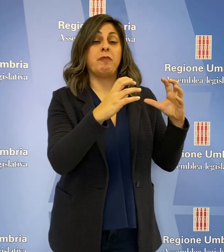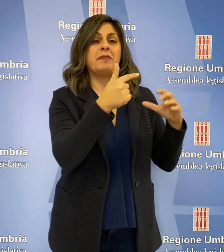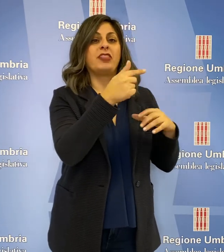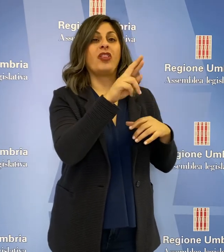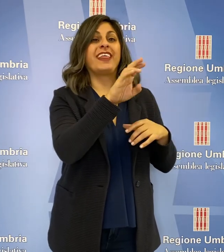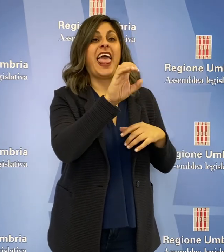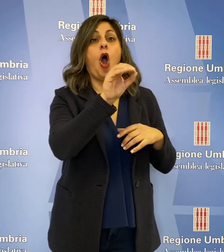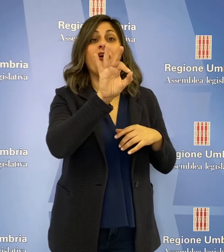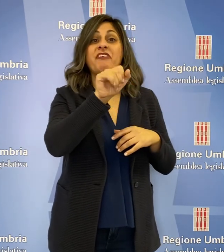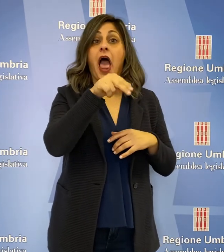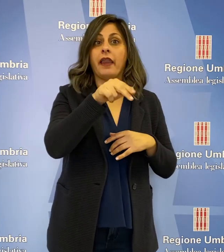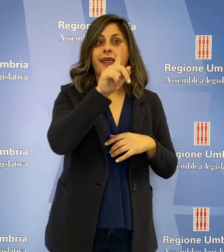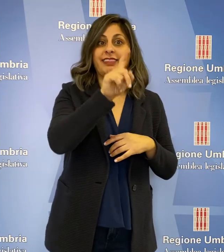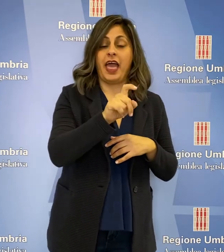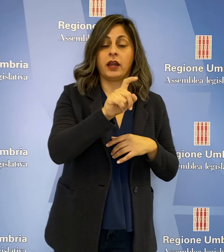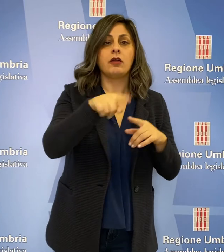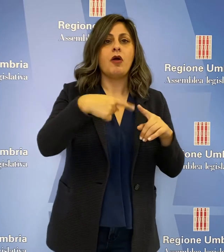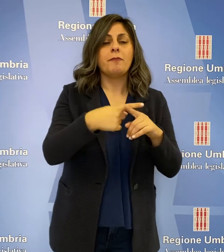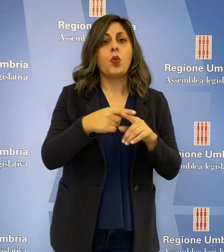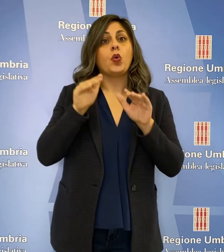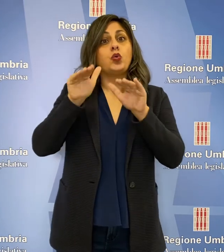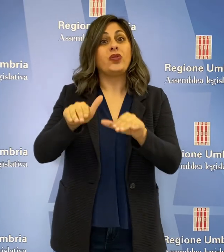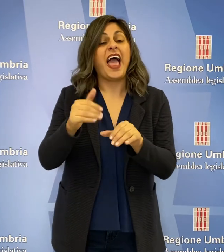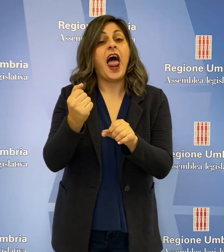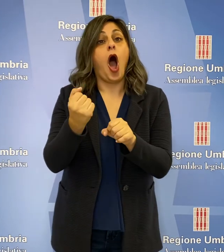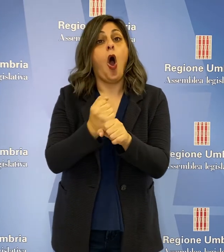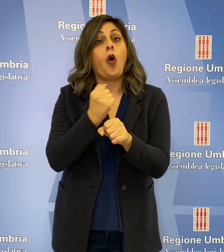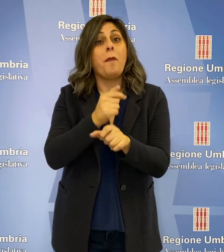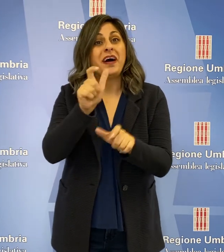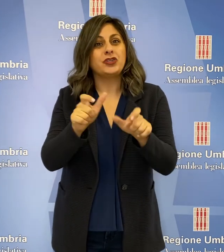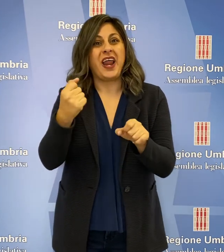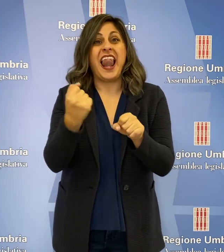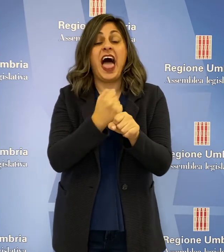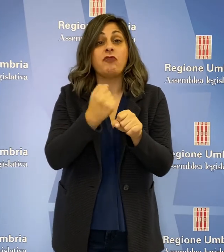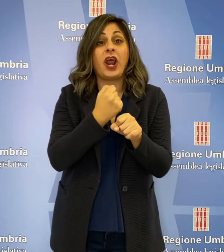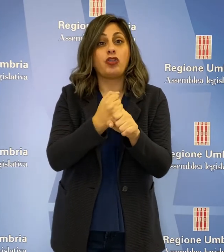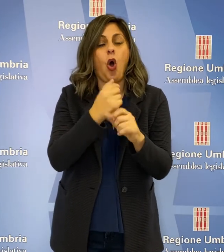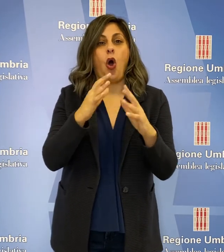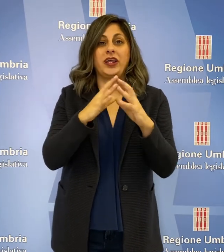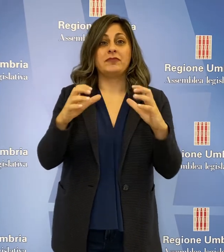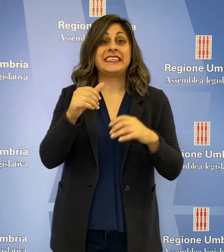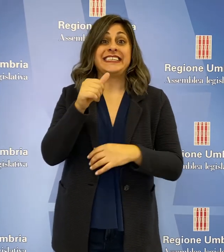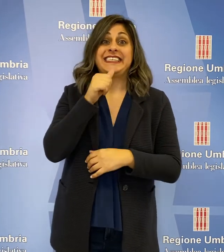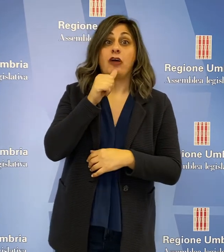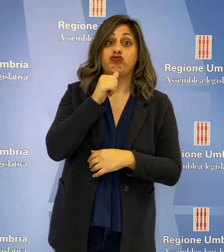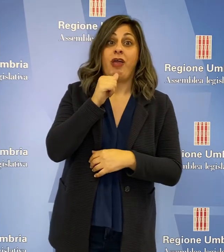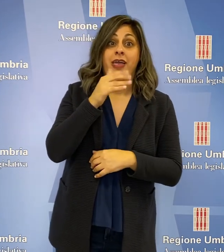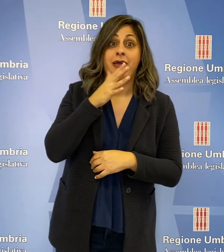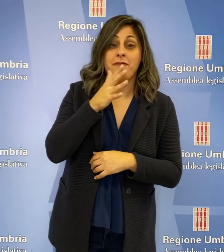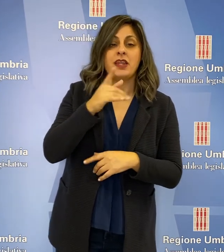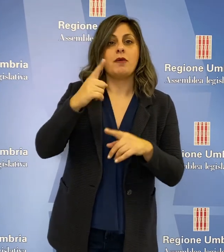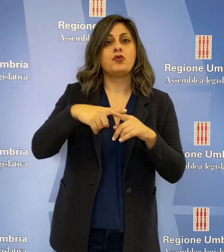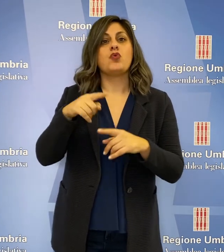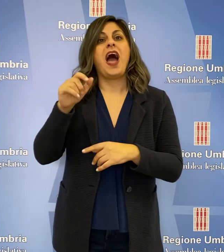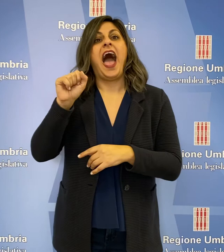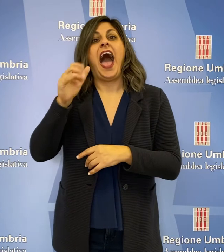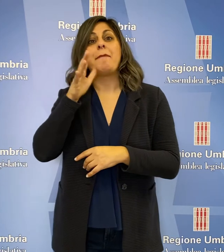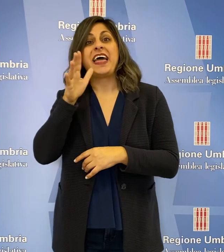Treofan di Terni, per tutelare l'occupazione dei lavoratori degli stabilimenti San Gemini e Amerino